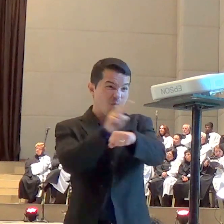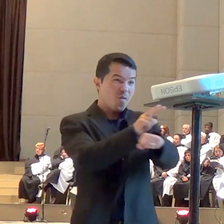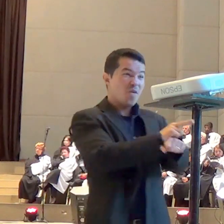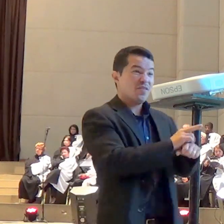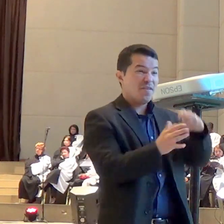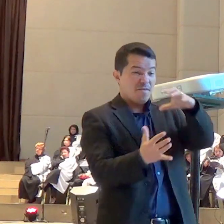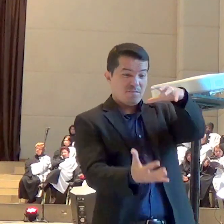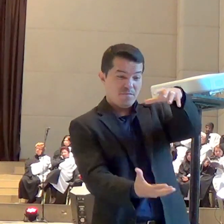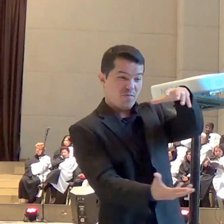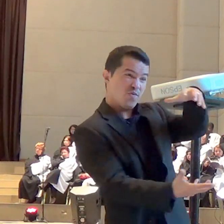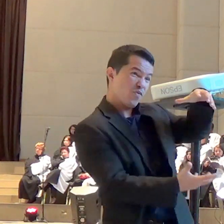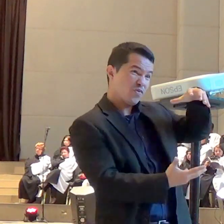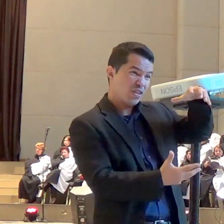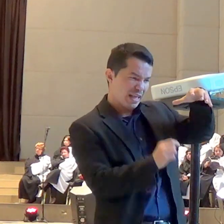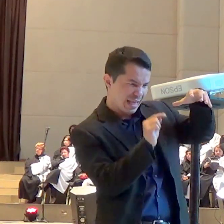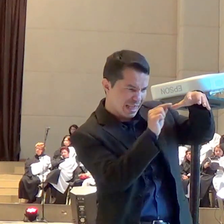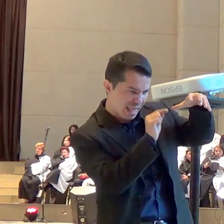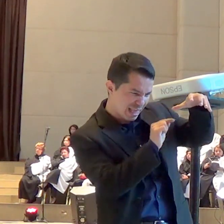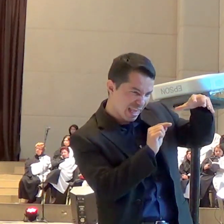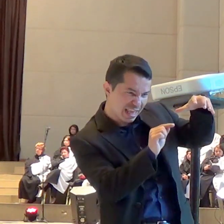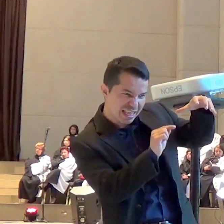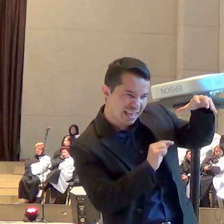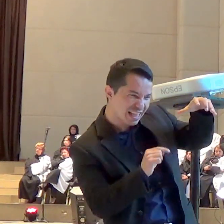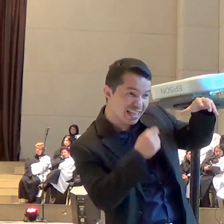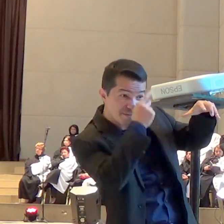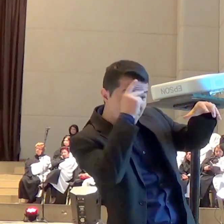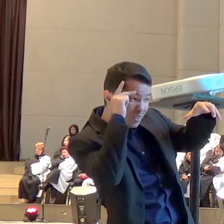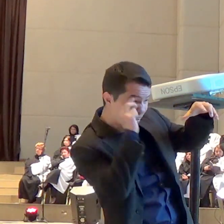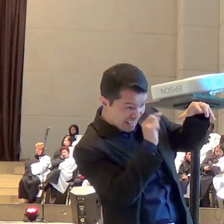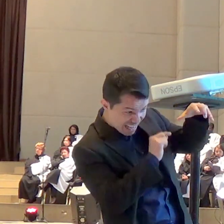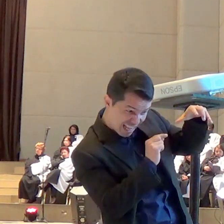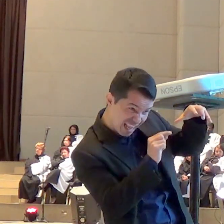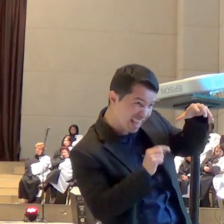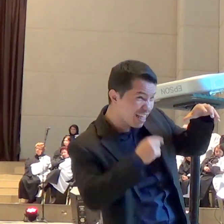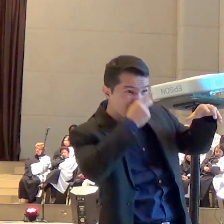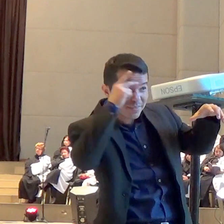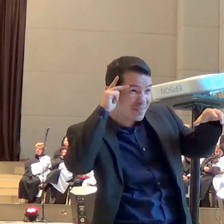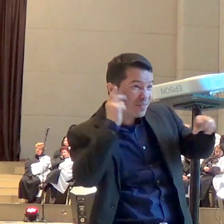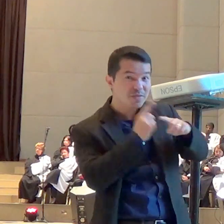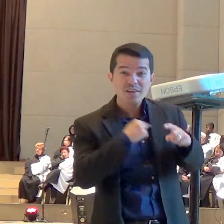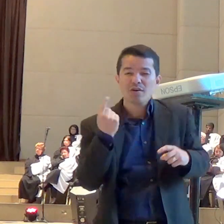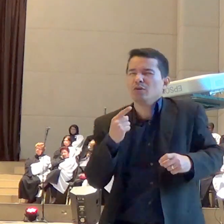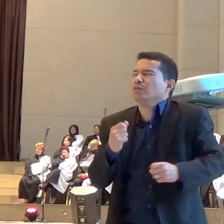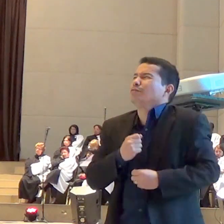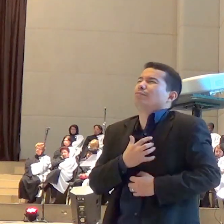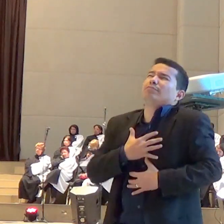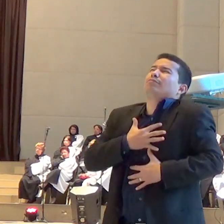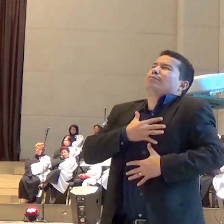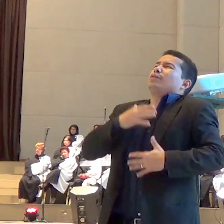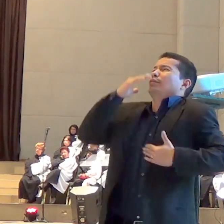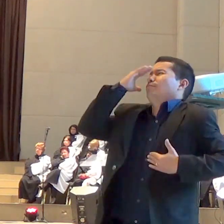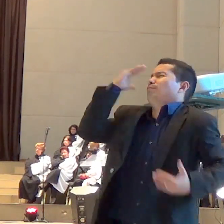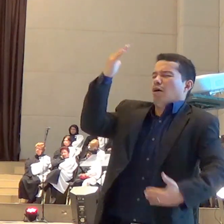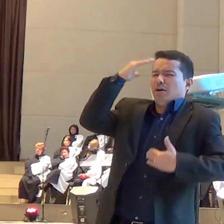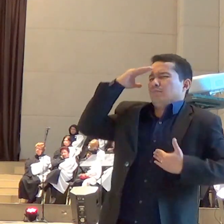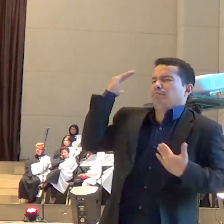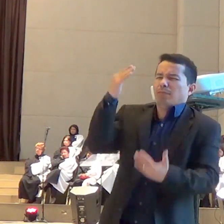começassem a trazê-las sobre nós porque eles estão ali ministrando a nosso favor segundo a